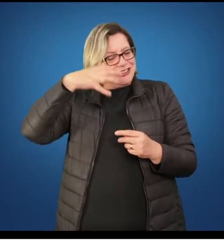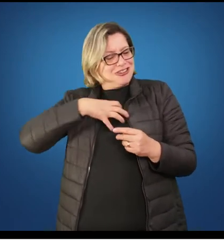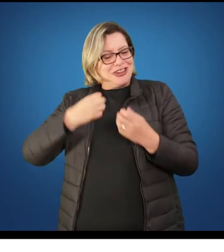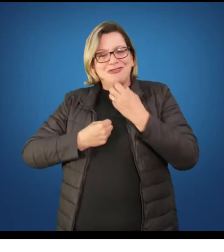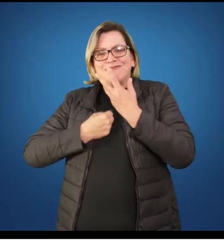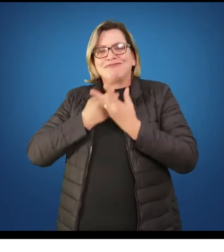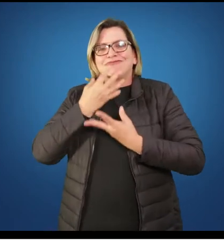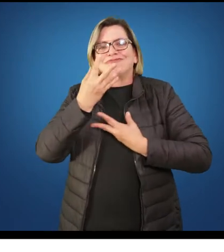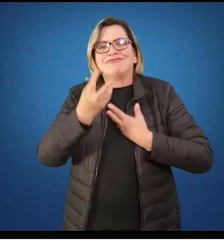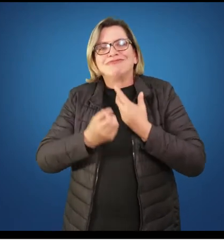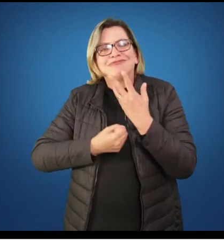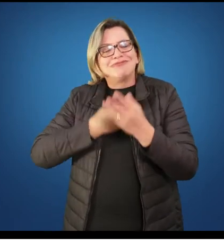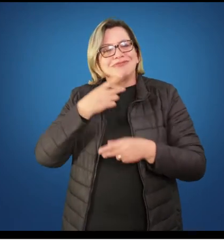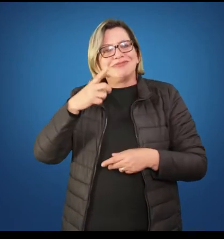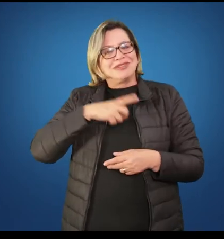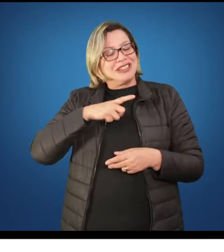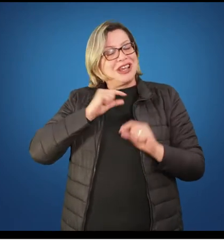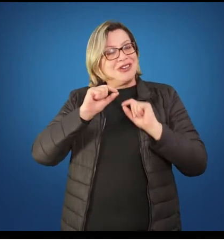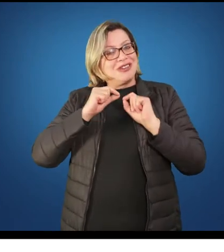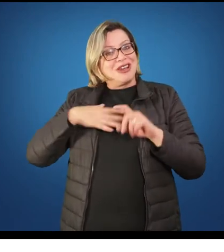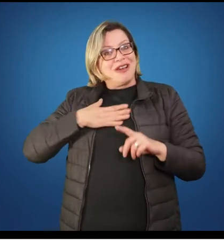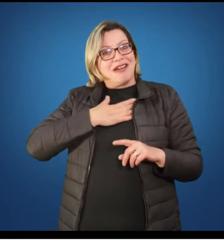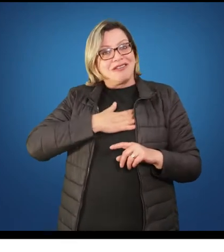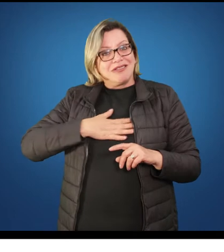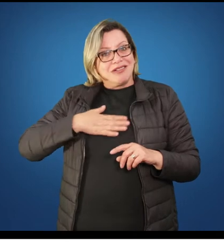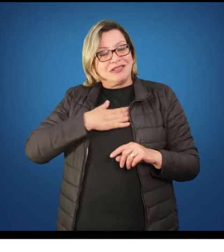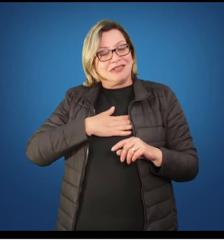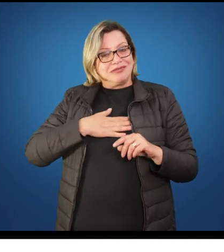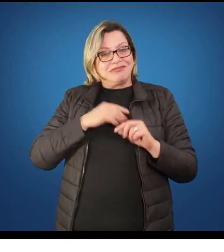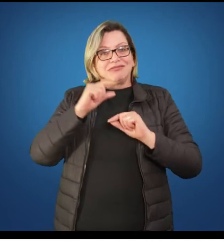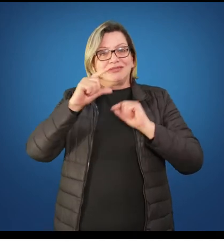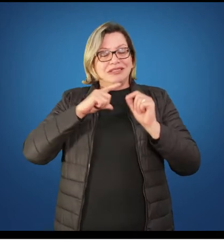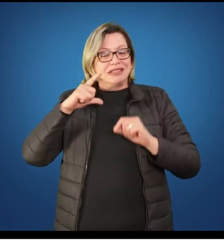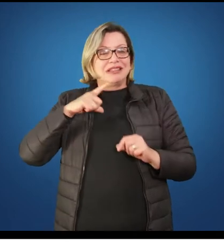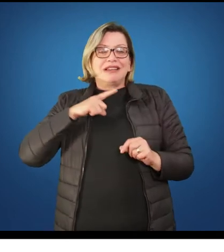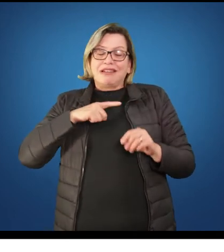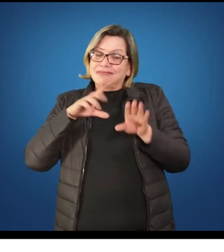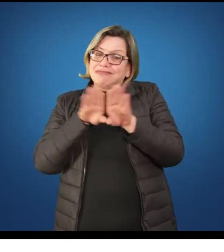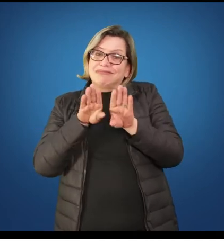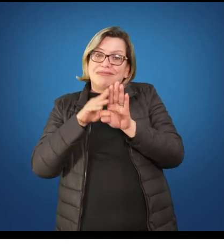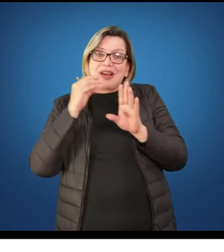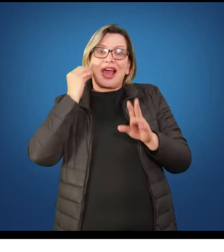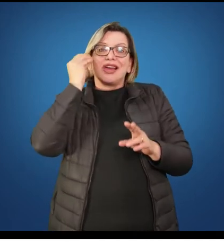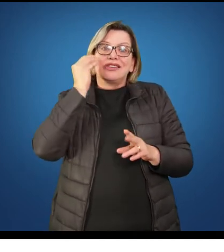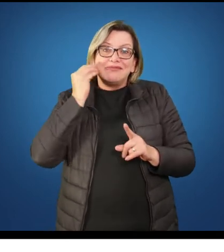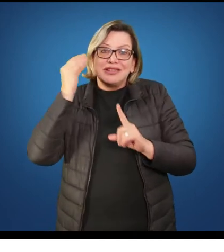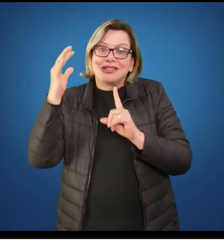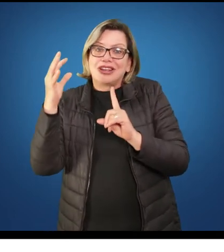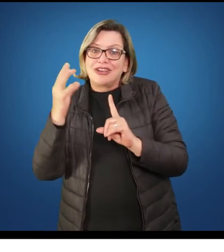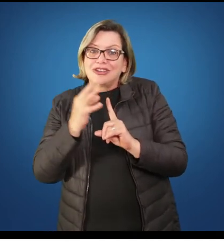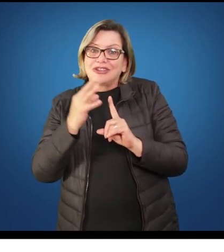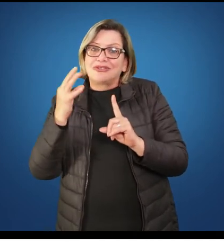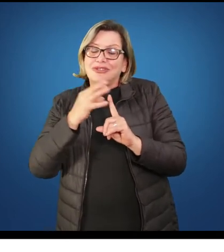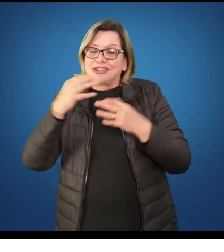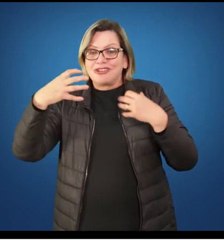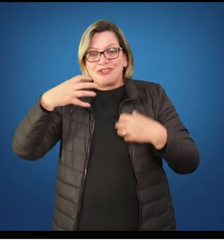é um adolescente de 14 anos, vou dar essa atividade. Não, não é possível fazer isso, porque cada um tem uma série de